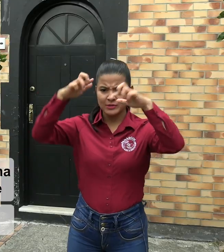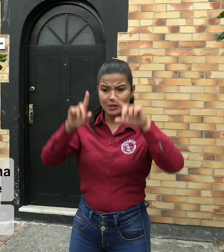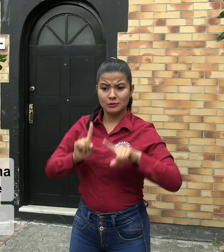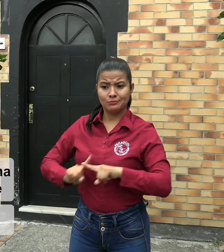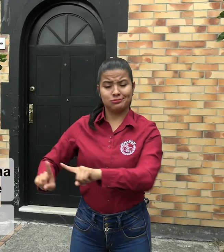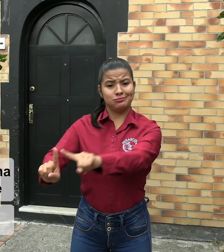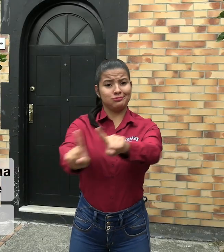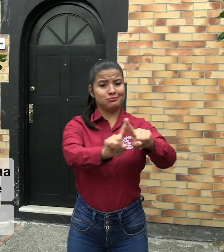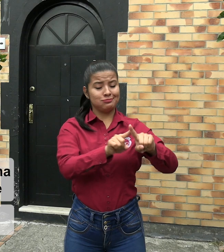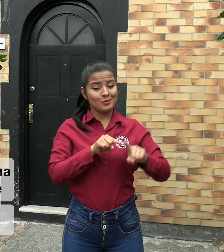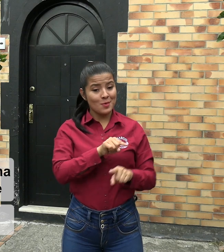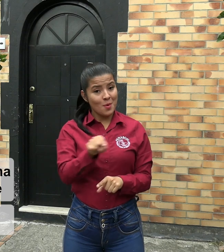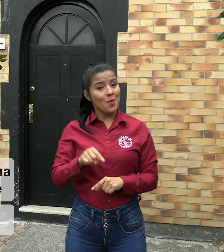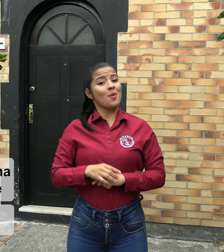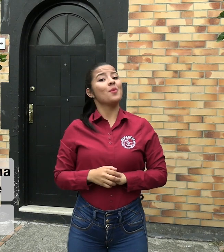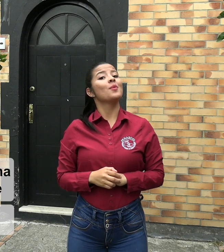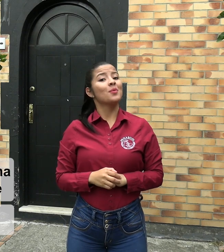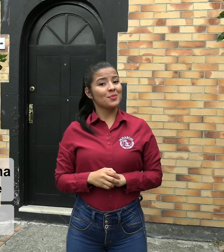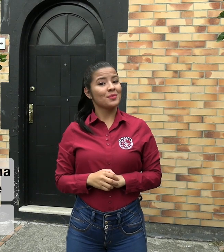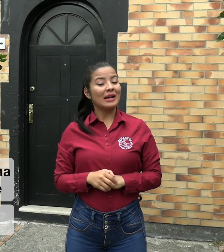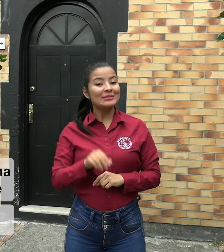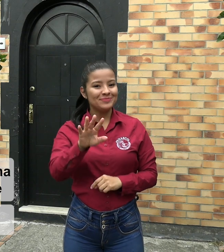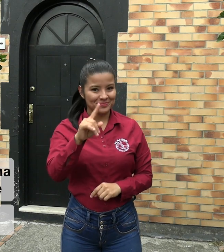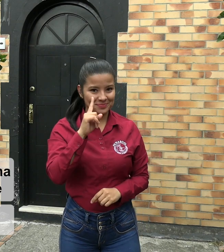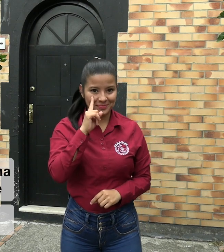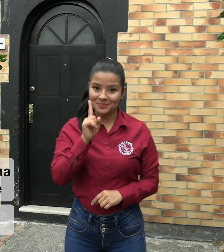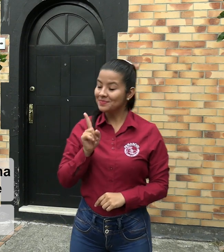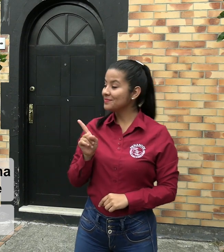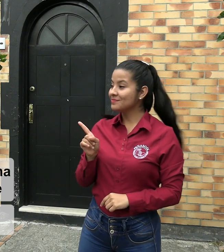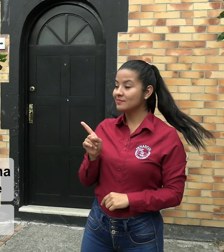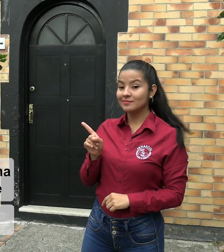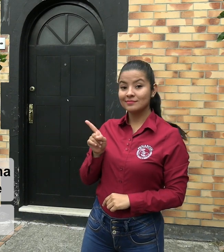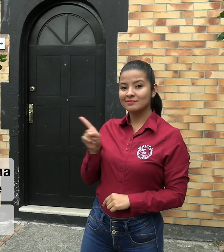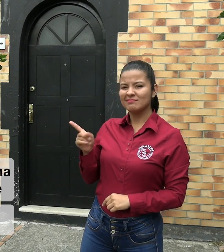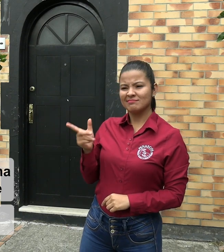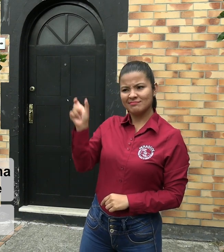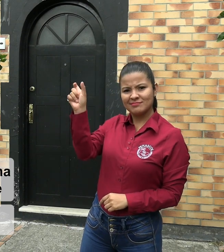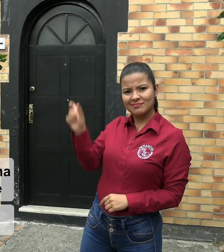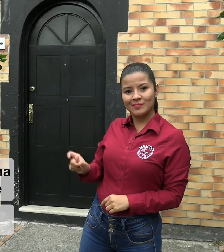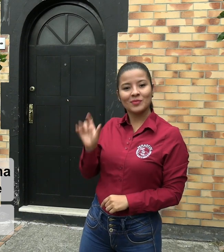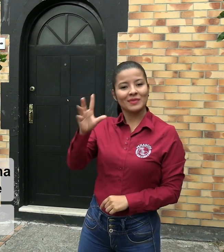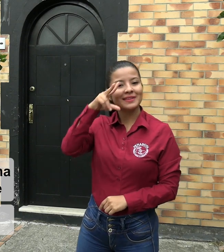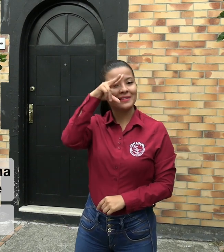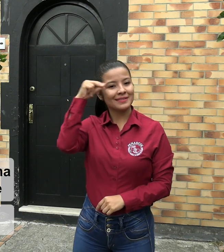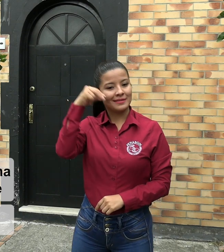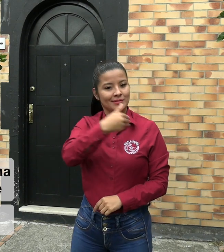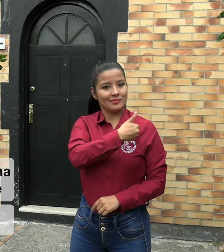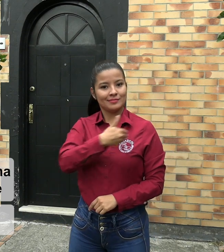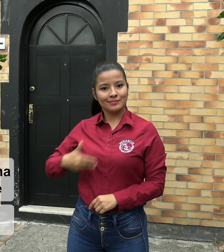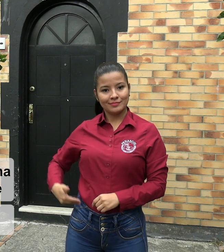diferentes áreas. Miren, ella es Stephanie Aroca, presidente de Azor Dupar.